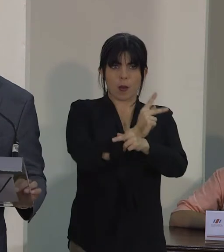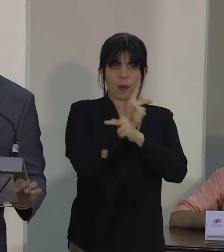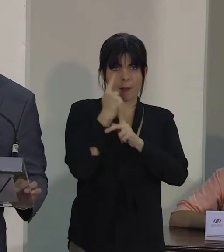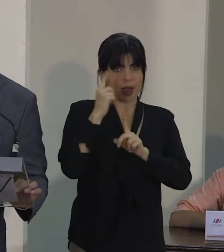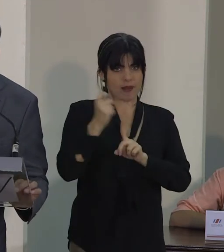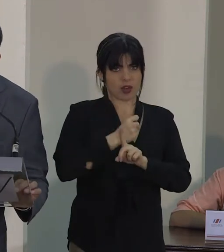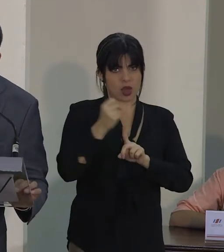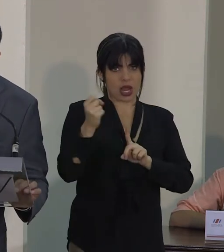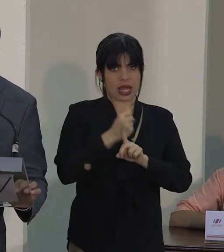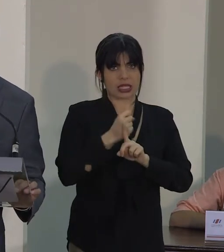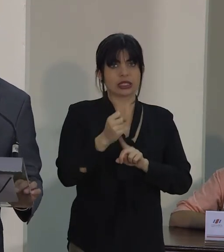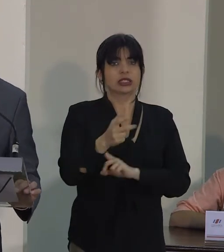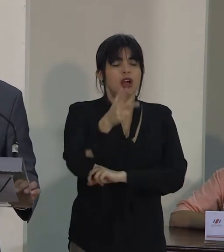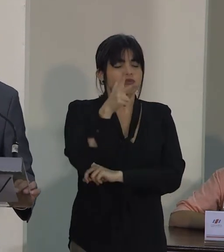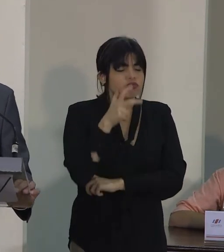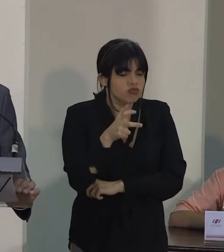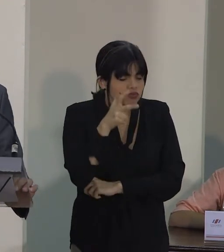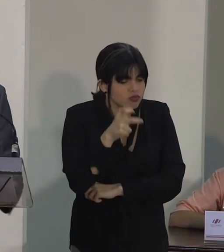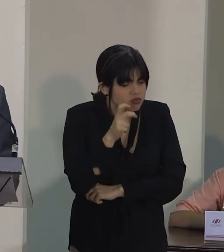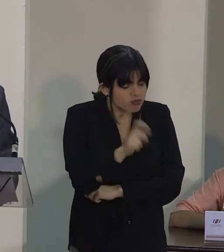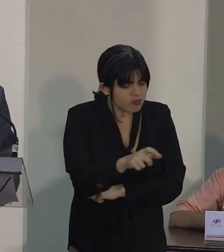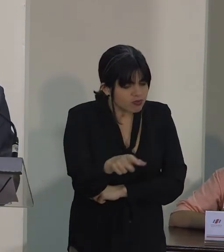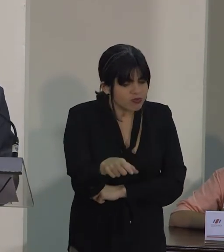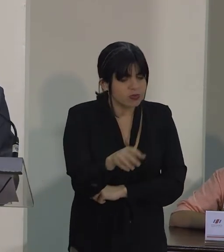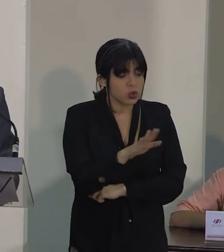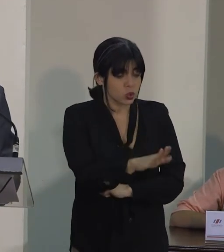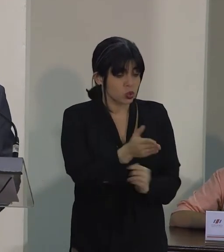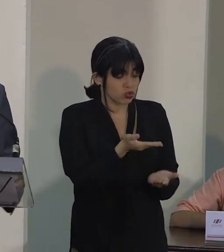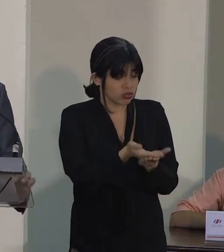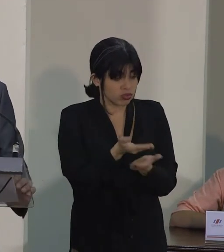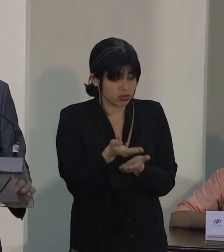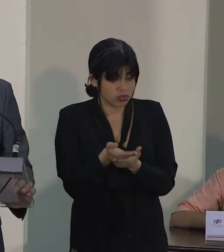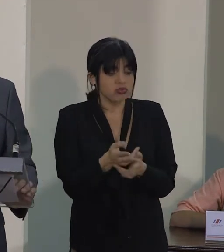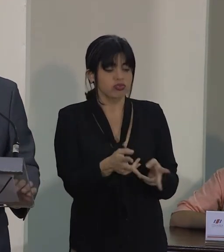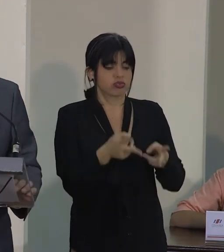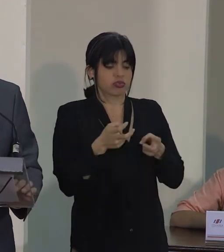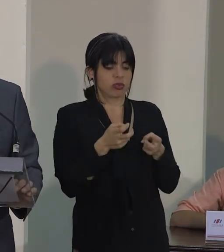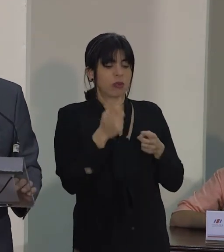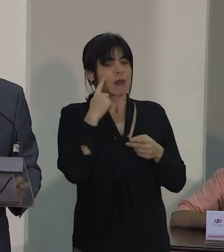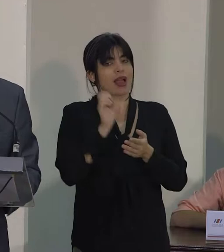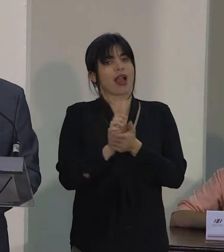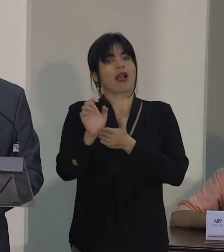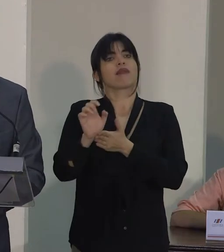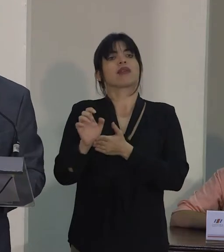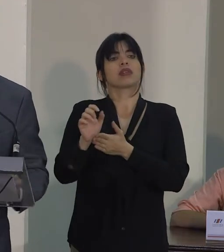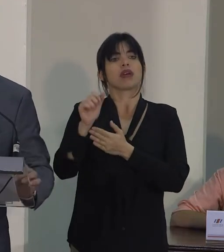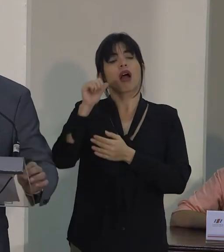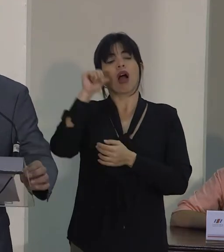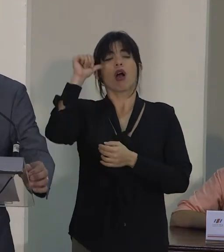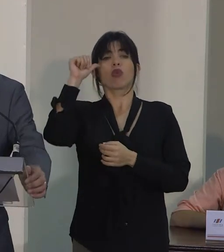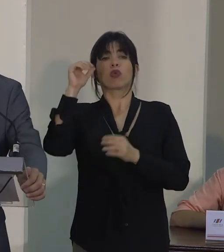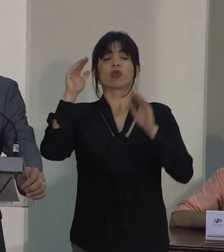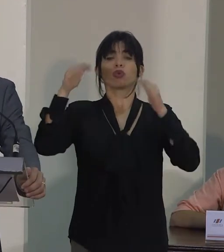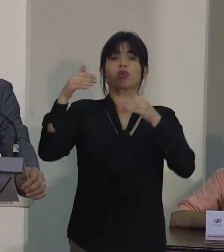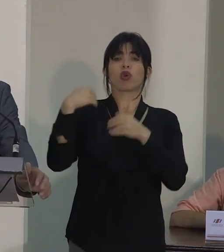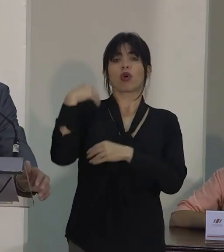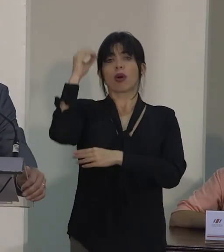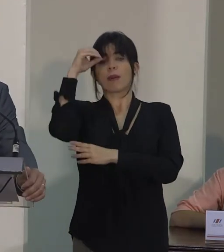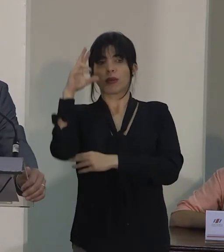violencia, escuchándolos, partiendo de sus propuestas y evitando posiciones adultocéntricas.